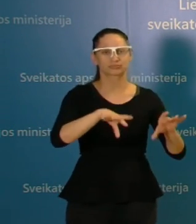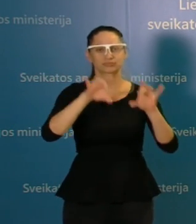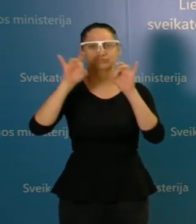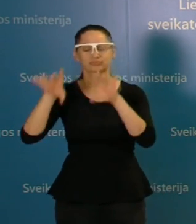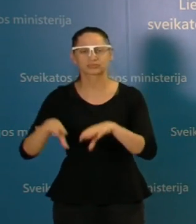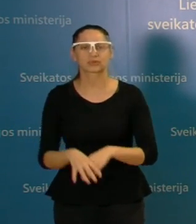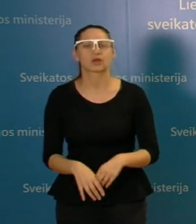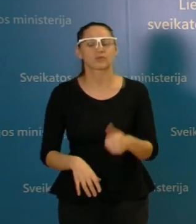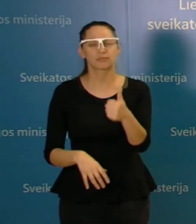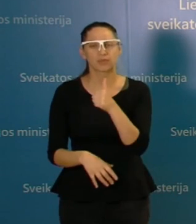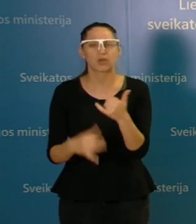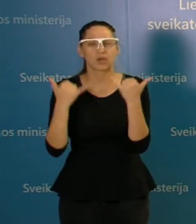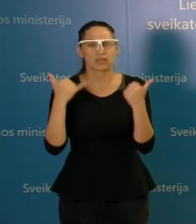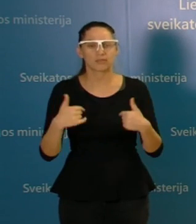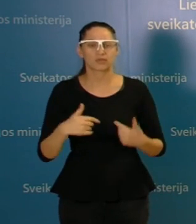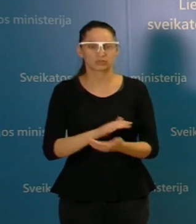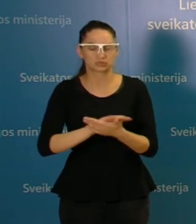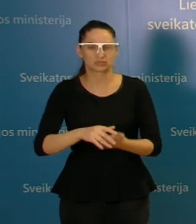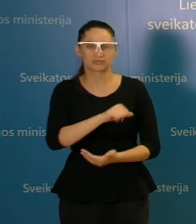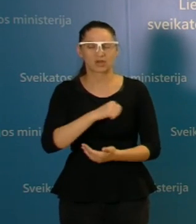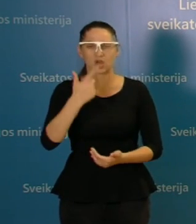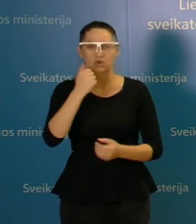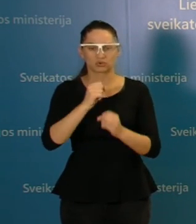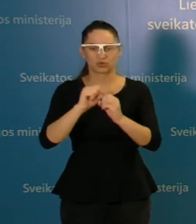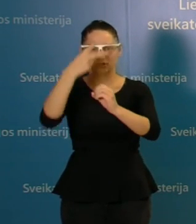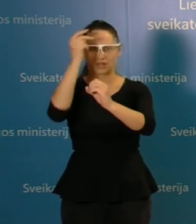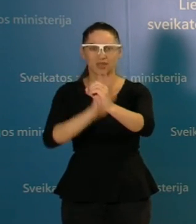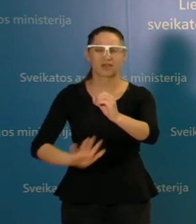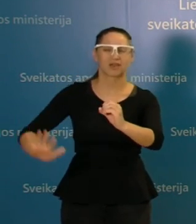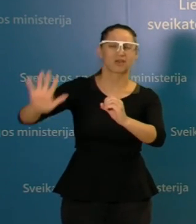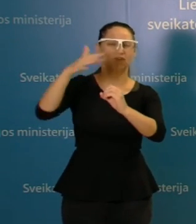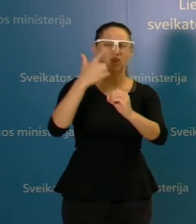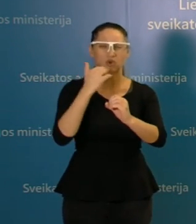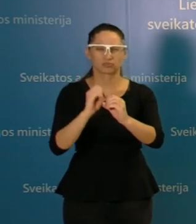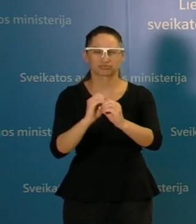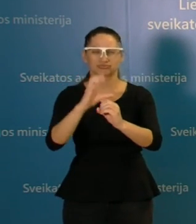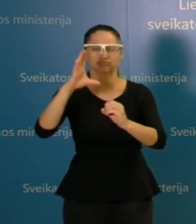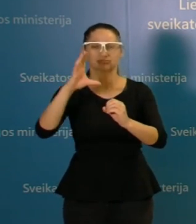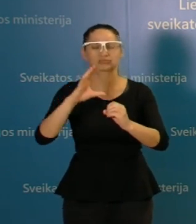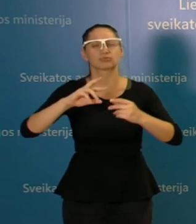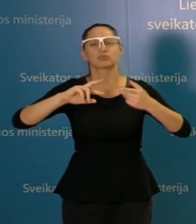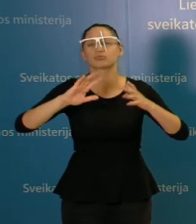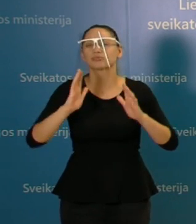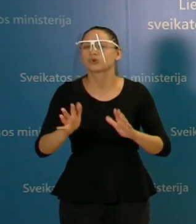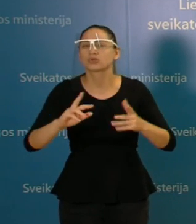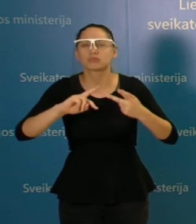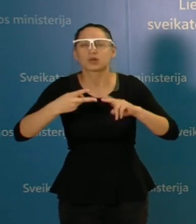bus su tom teisyklėmis, kai mes patys esame raudonojoje zonoje, ar yra kažkokie pokyčiai, galbūt galėtumėte juos pristatyti.